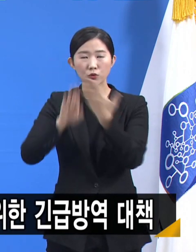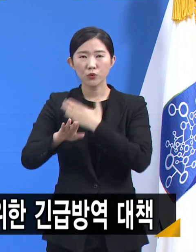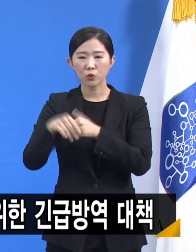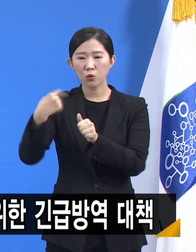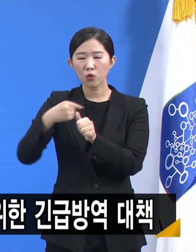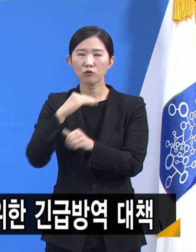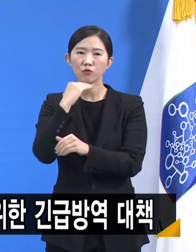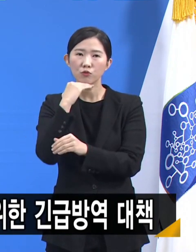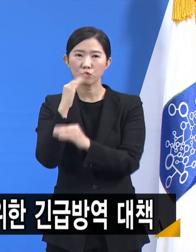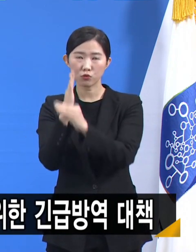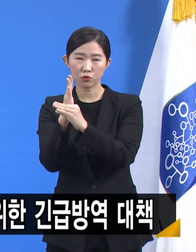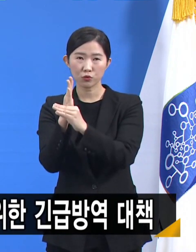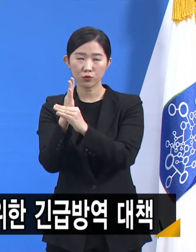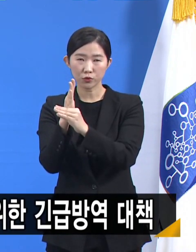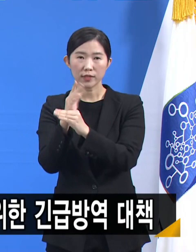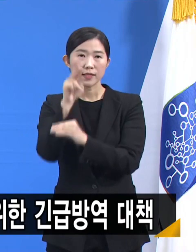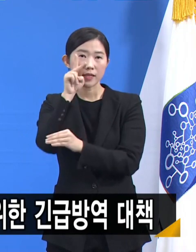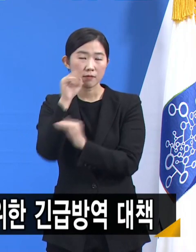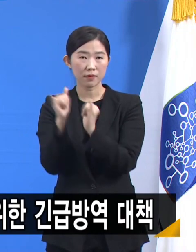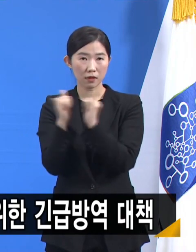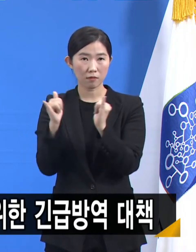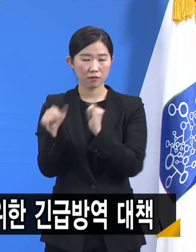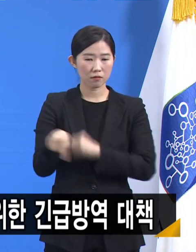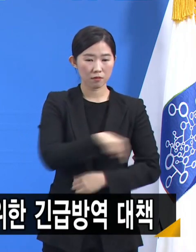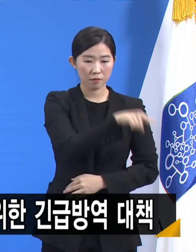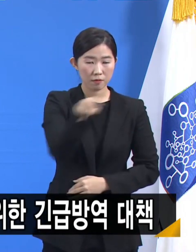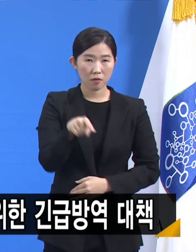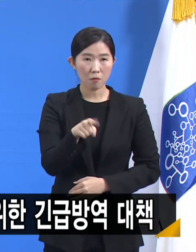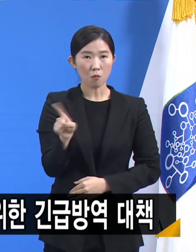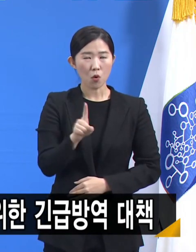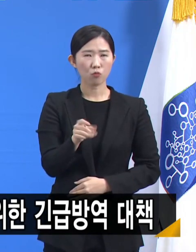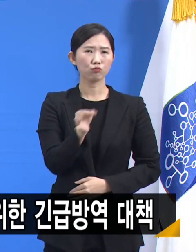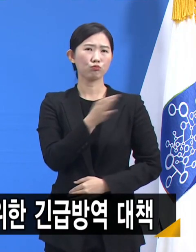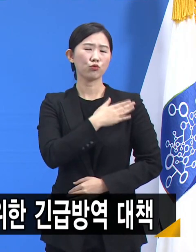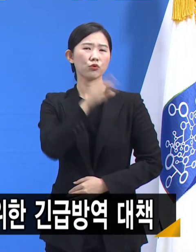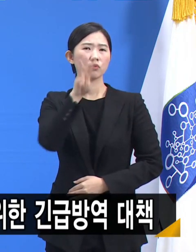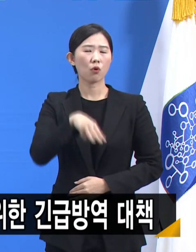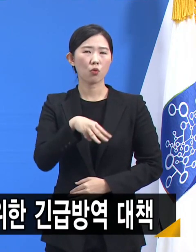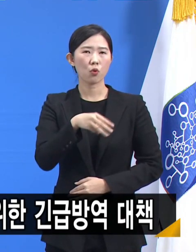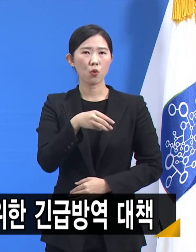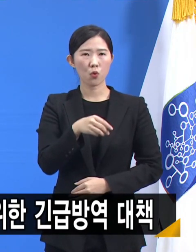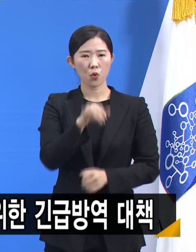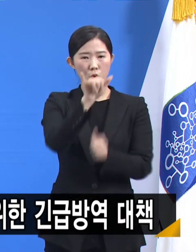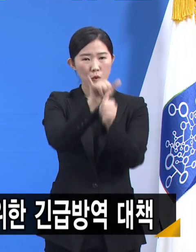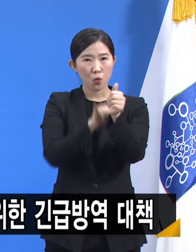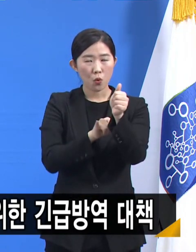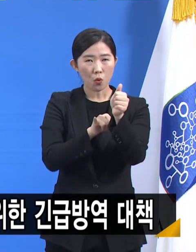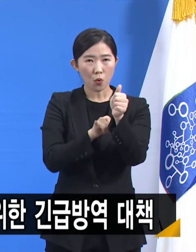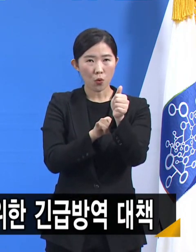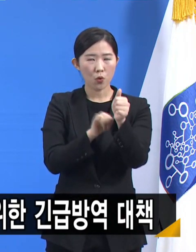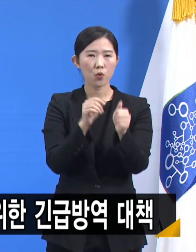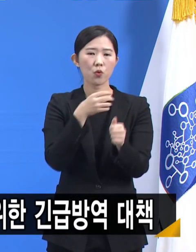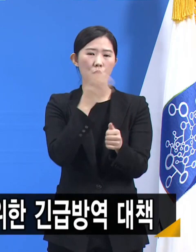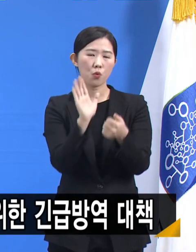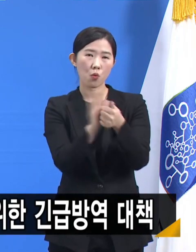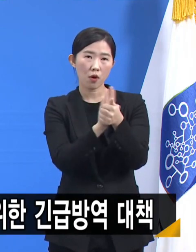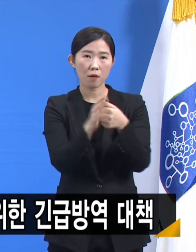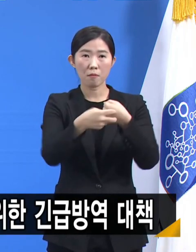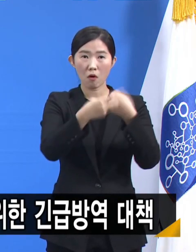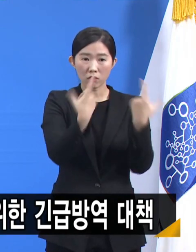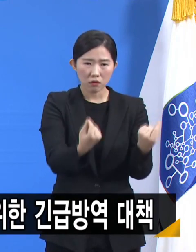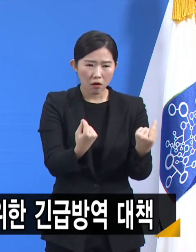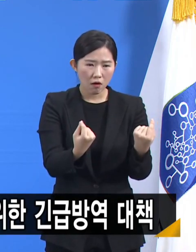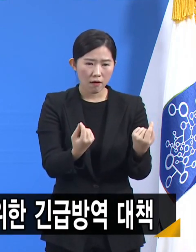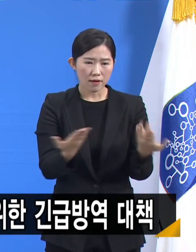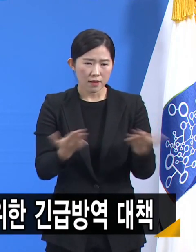집단감염이 발생했던 부천 표플러스 요양병원처럼 의료인력 부족으로 어려움을 겪는 긴박한